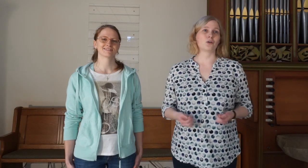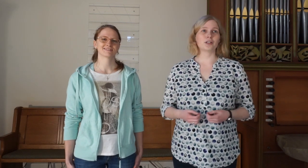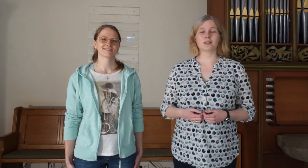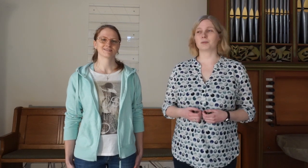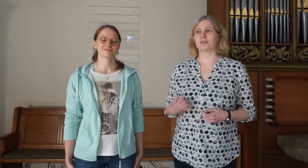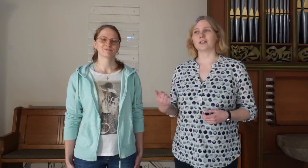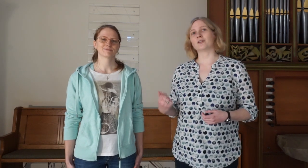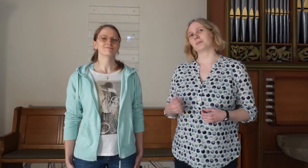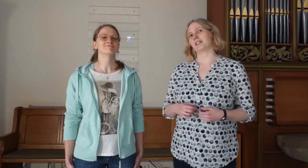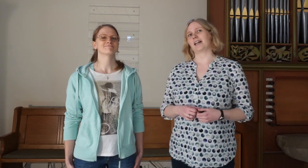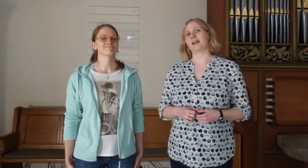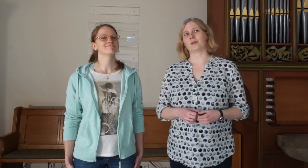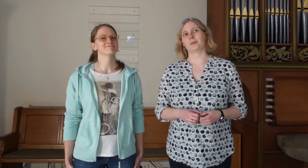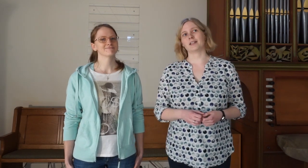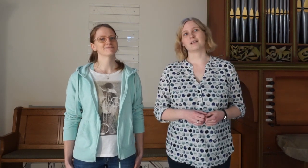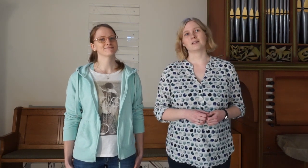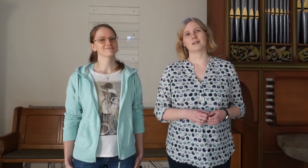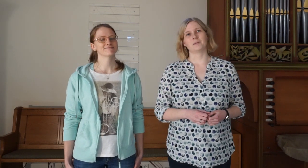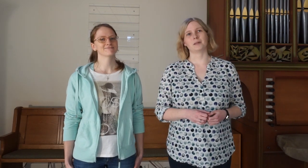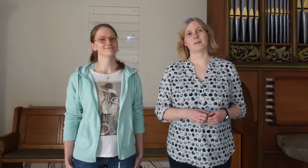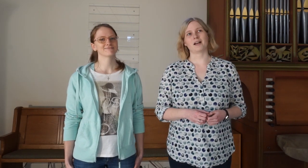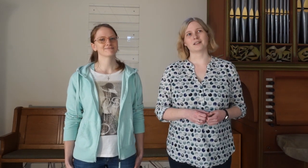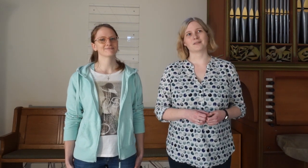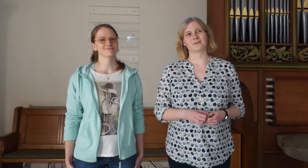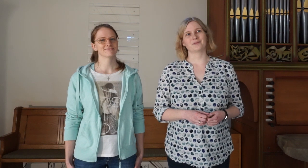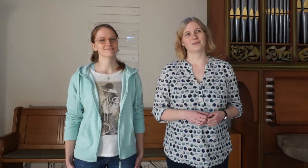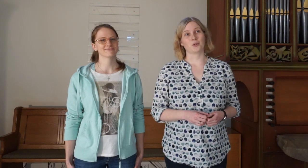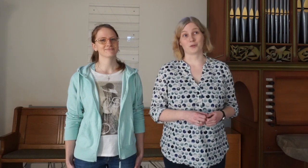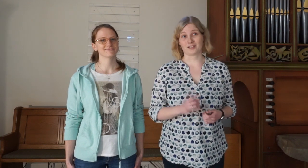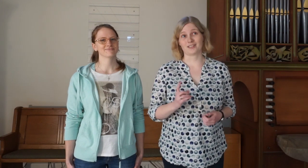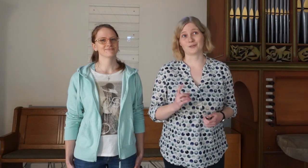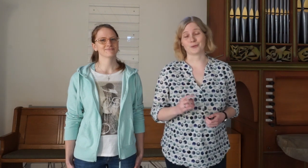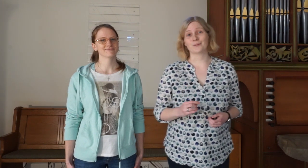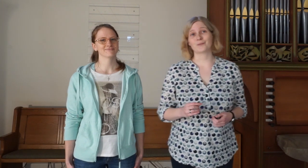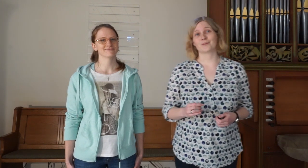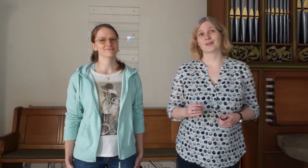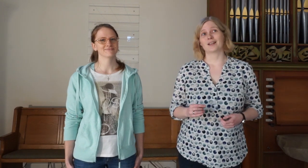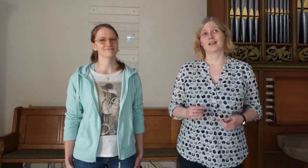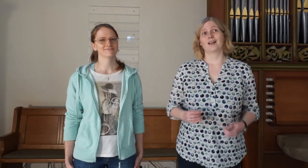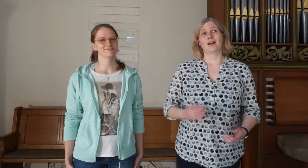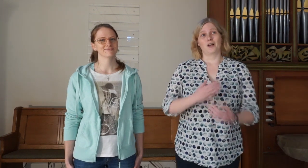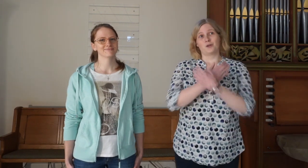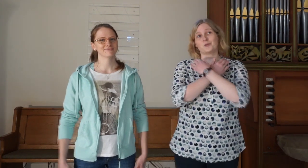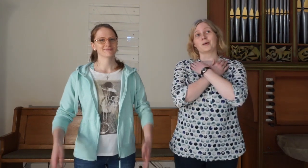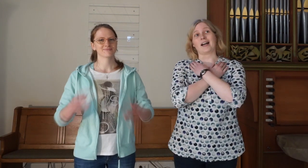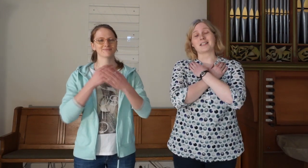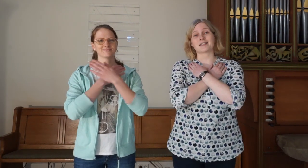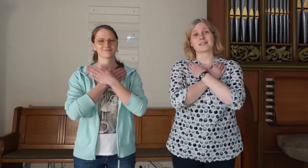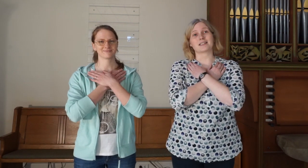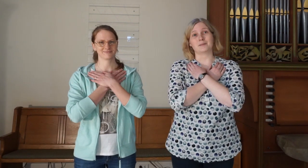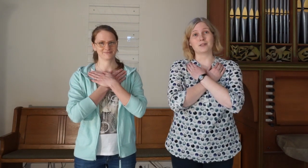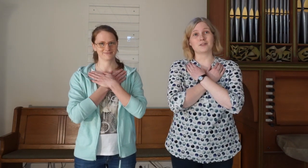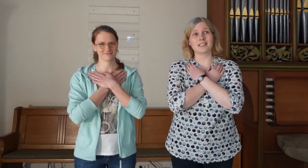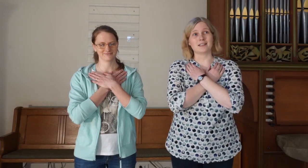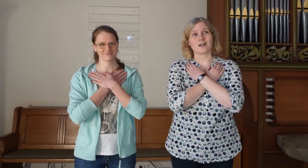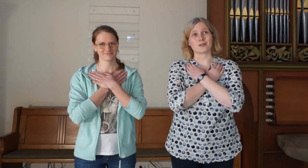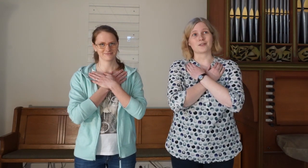ruhig die Bewegung mit Anna und mir mitmacht. Und das geht so. Du breitest in mir Frieden aus.